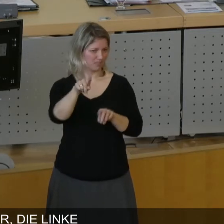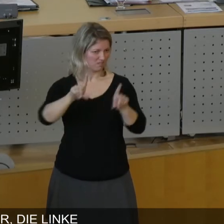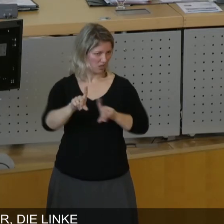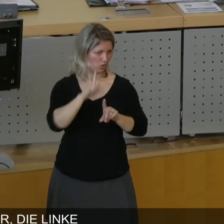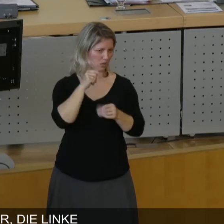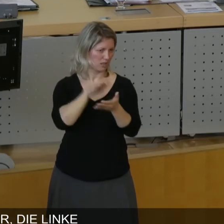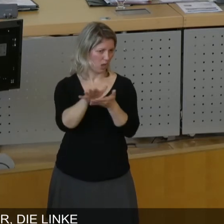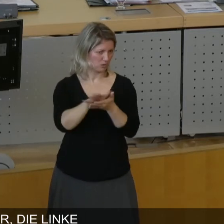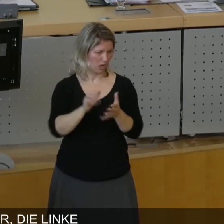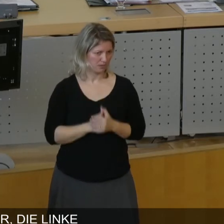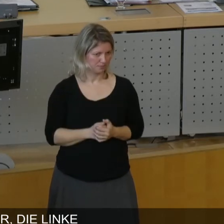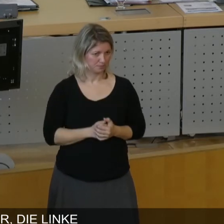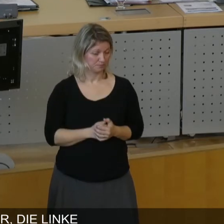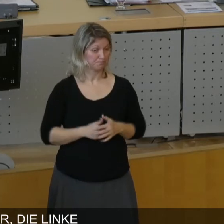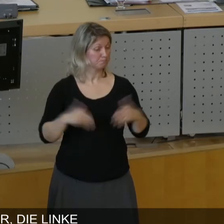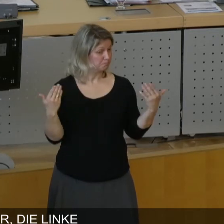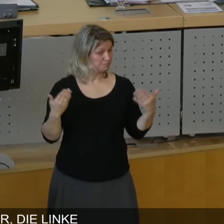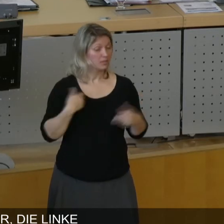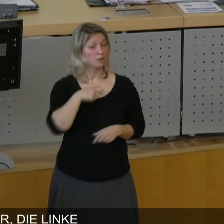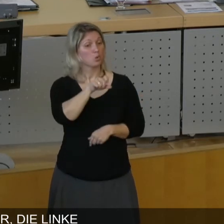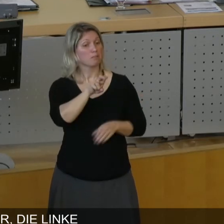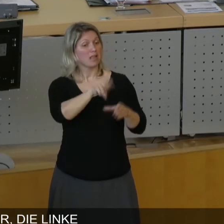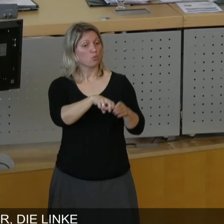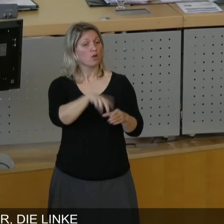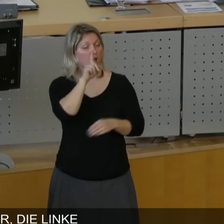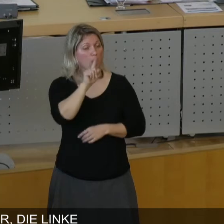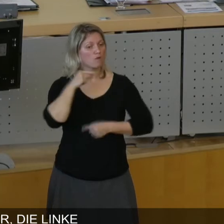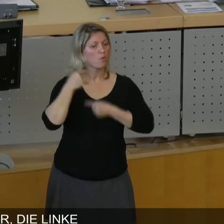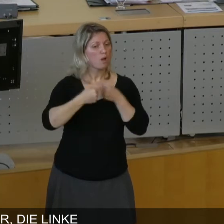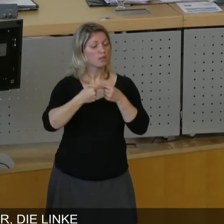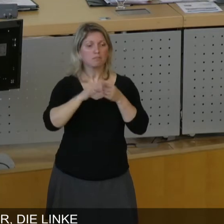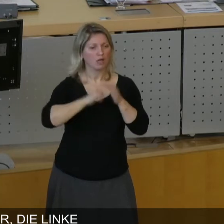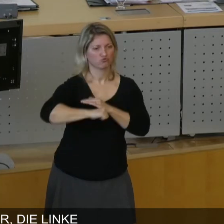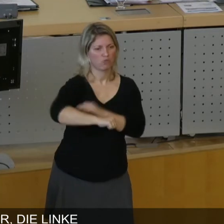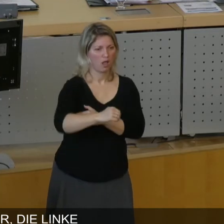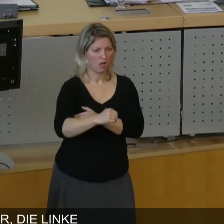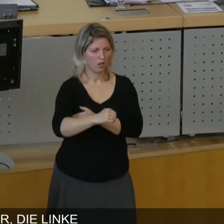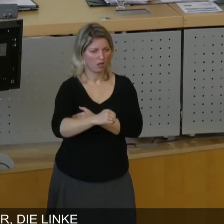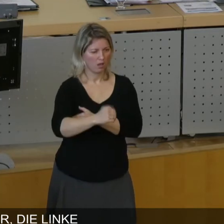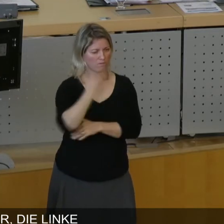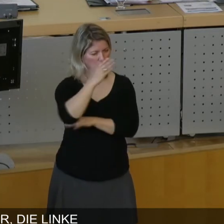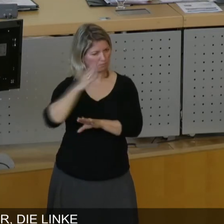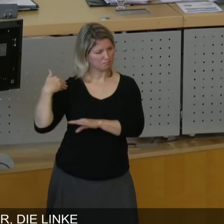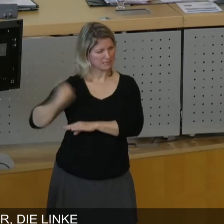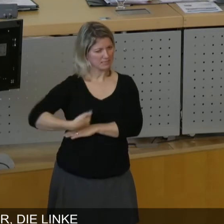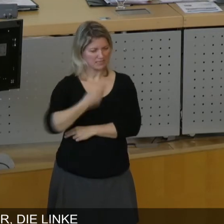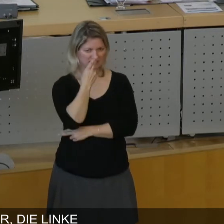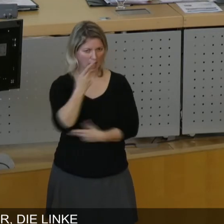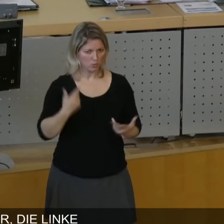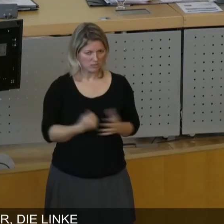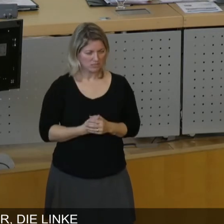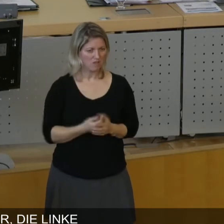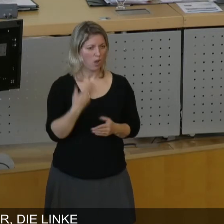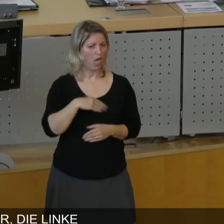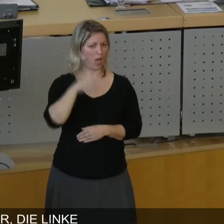Sie beschleunigt auch Vorhaben. Warum beschleunigt Sie Vorhaben? Ja, ganz einfach. Wie läuft es denn bisher? Mit dem, was Herr Brauns